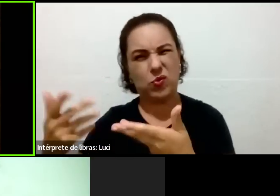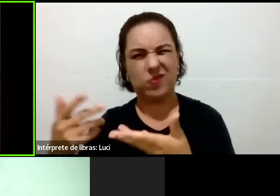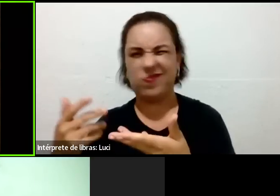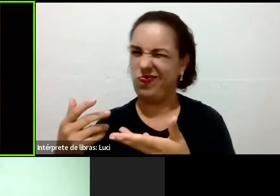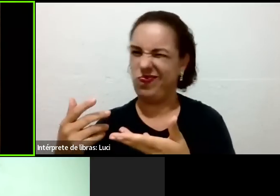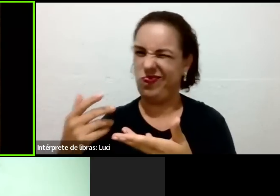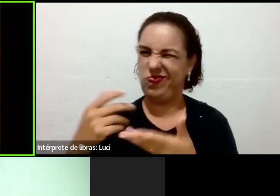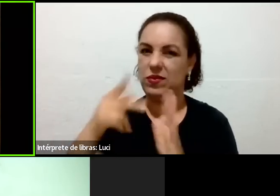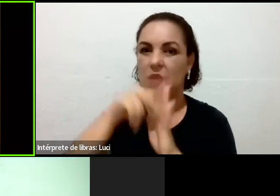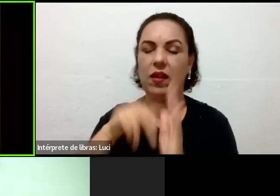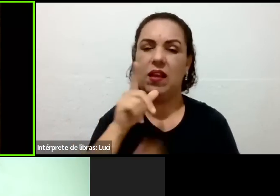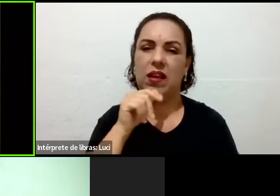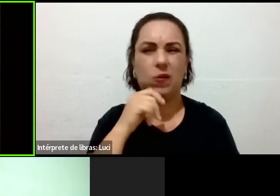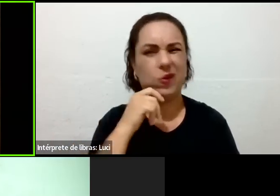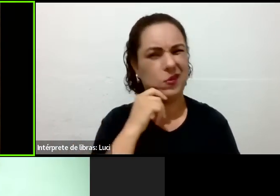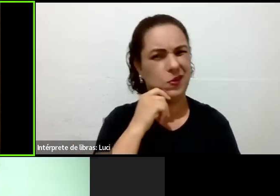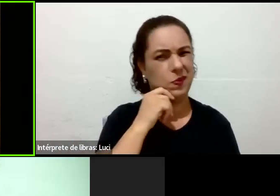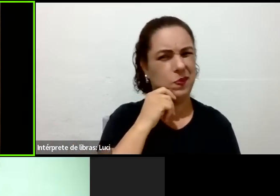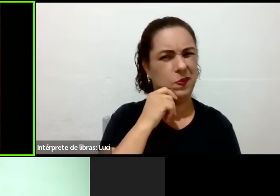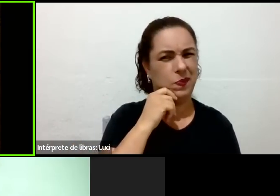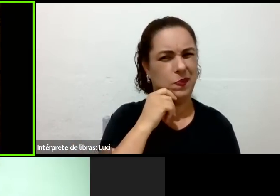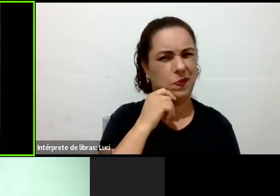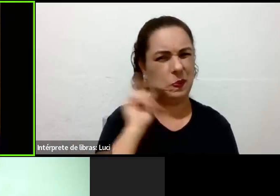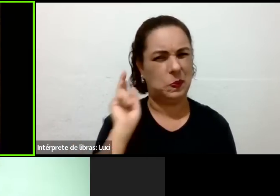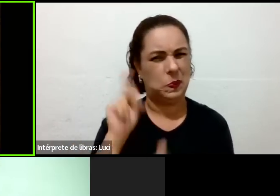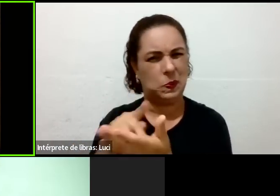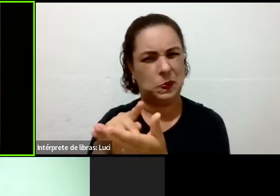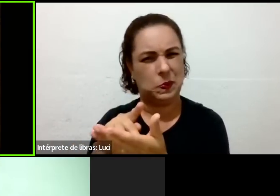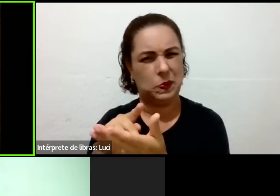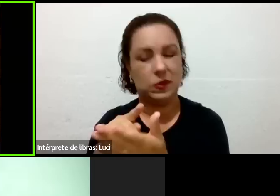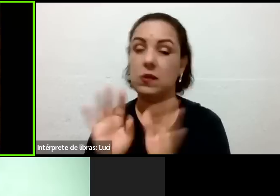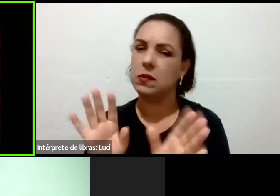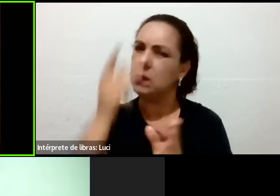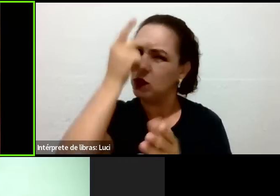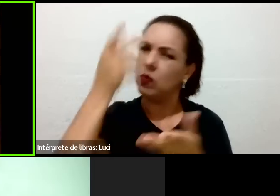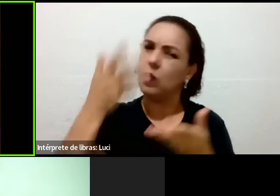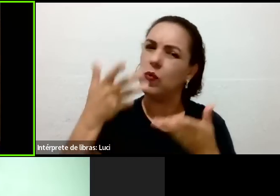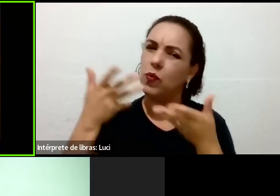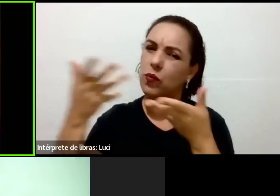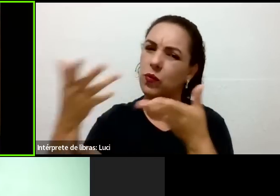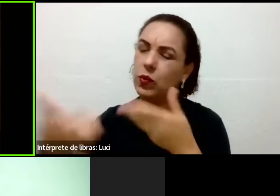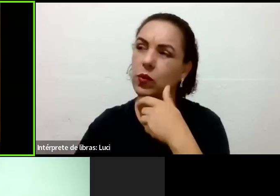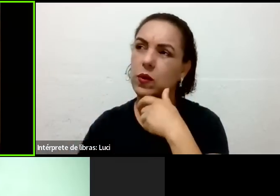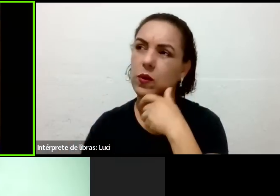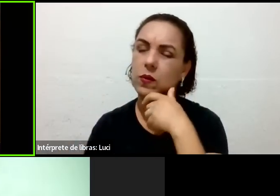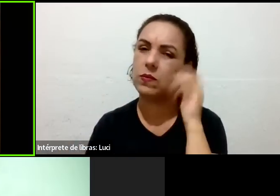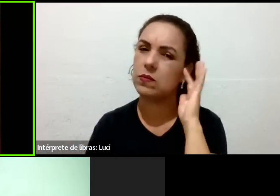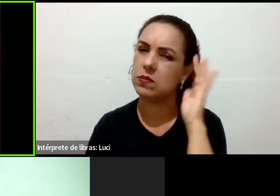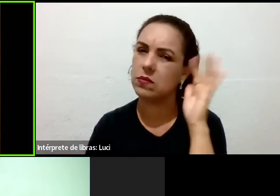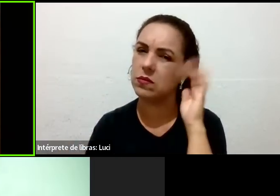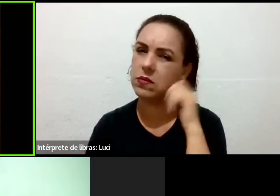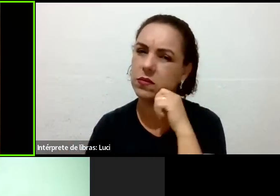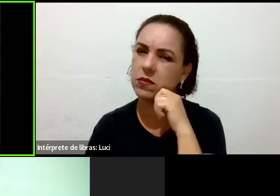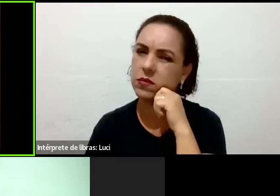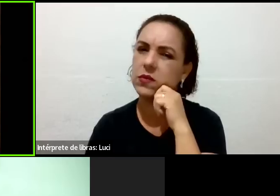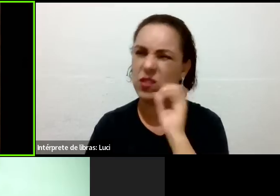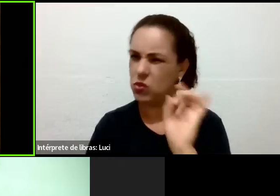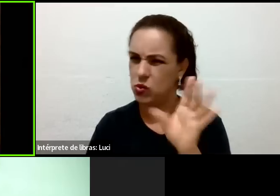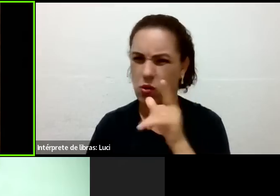ela há muito tempo. Conheci e conheço até hoje. Então, quando a pessoa falou comigo, em cinco minutos, eu falei, opa, peraí, é só tomar água?